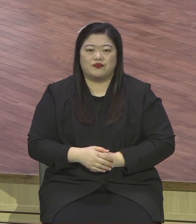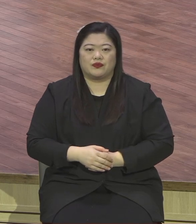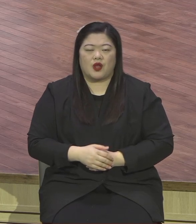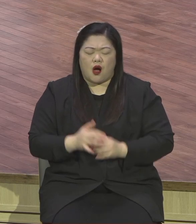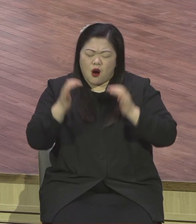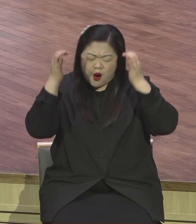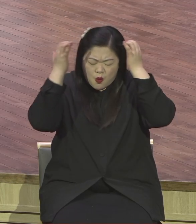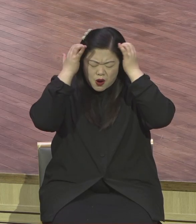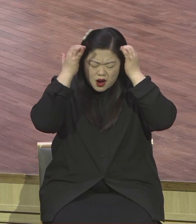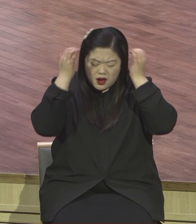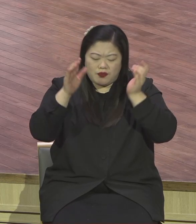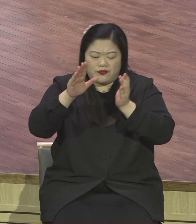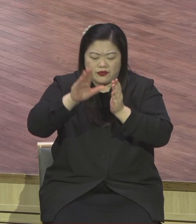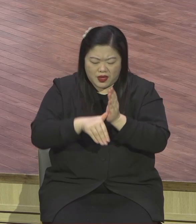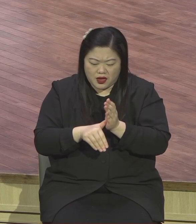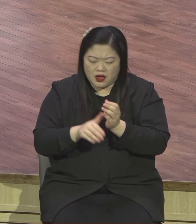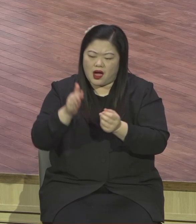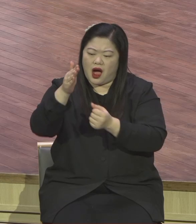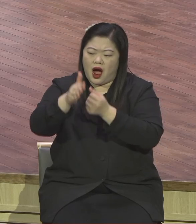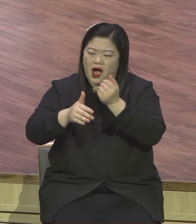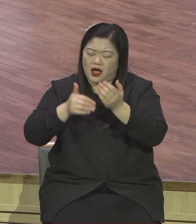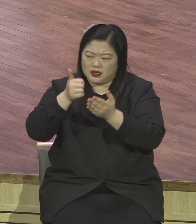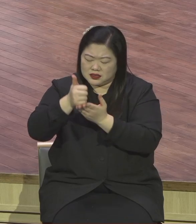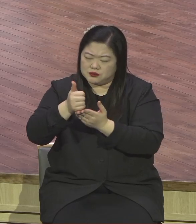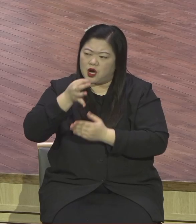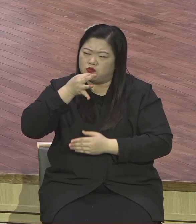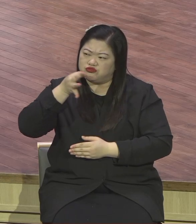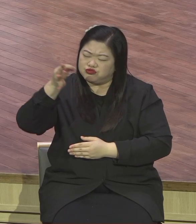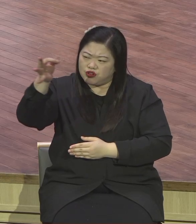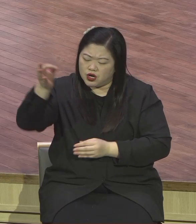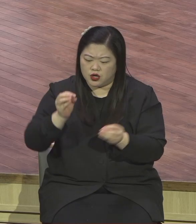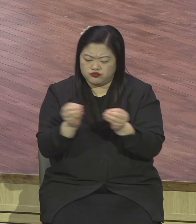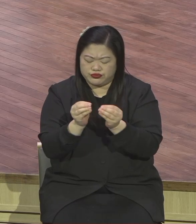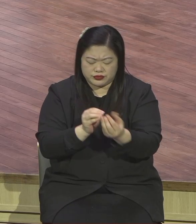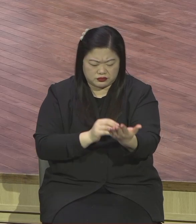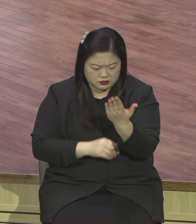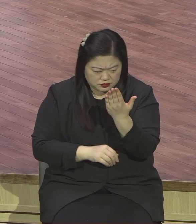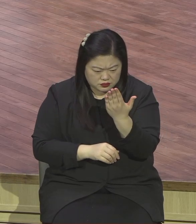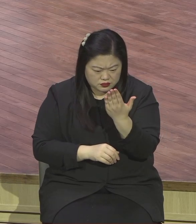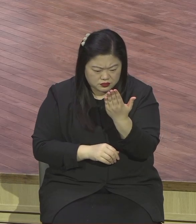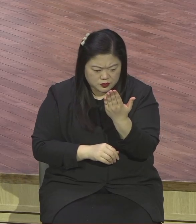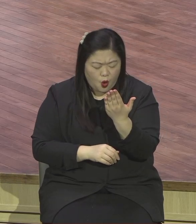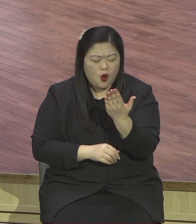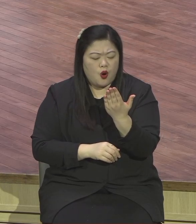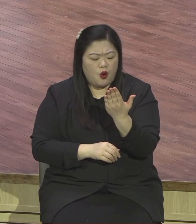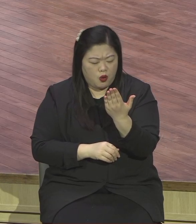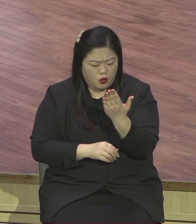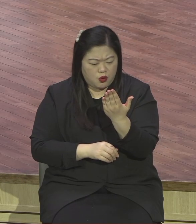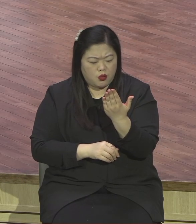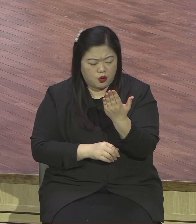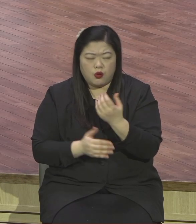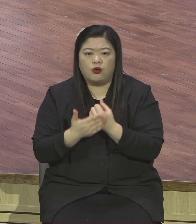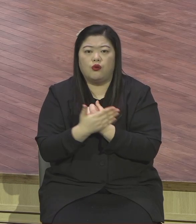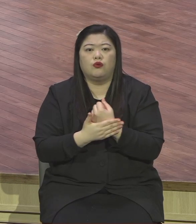하나님이 반드시 해결해 주셨어요. 그게 바로 예수가 그리스도였다고. 내가 너를 건지리니